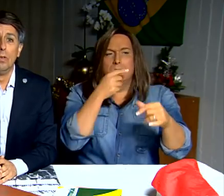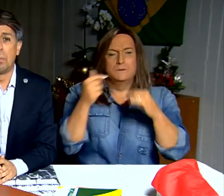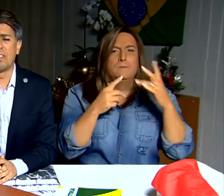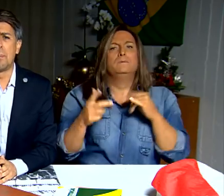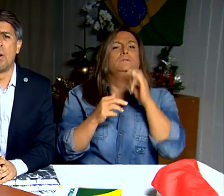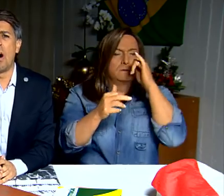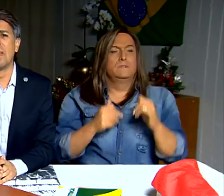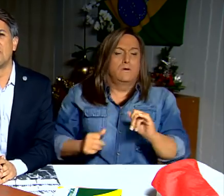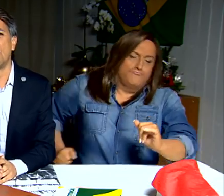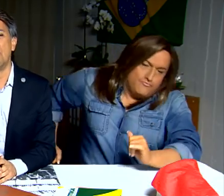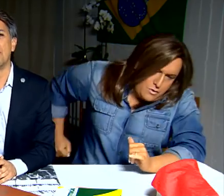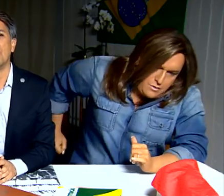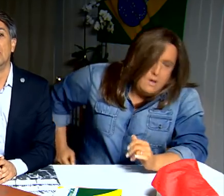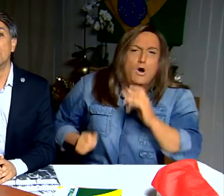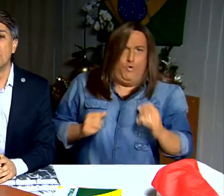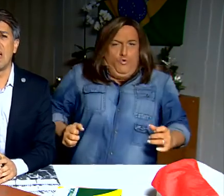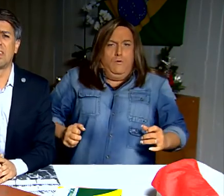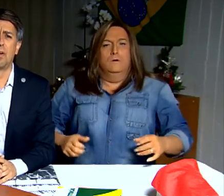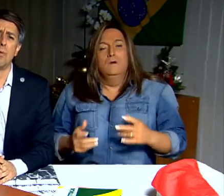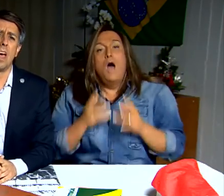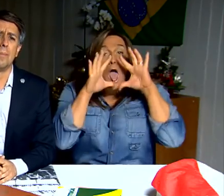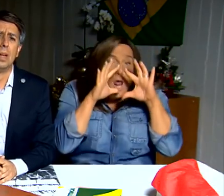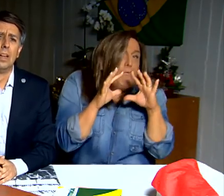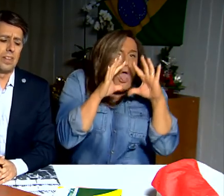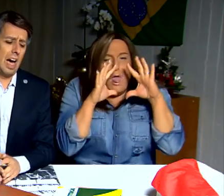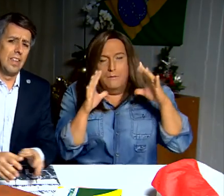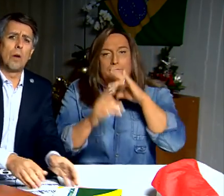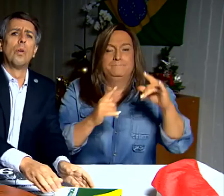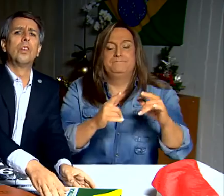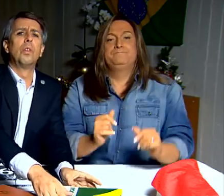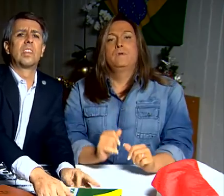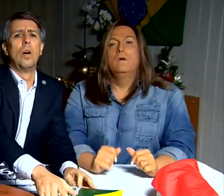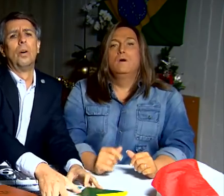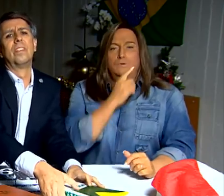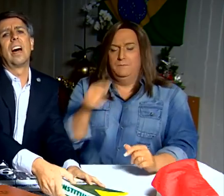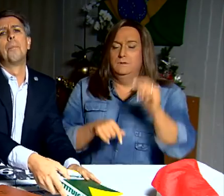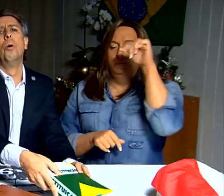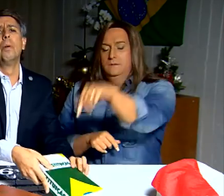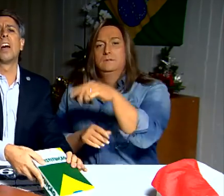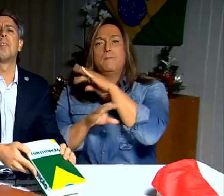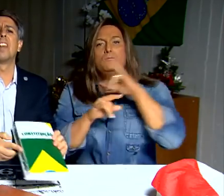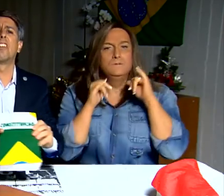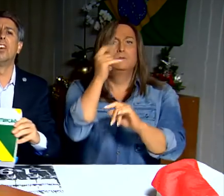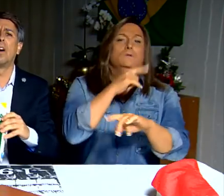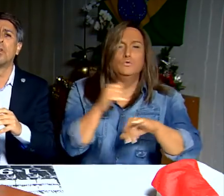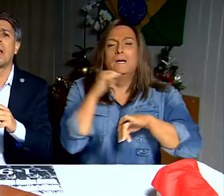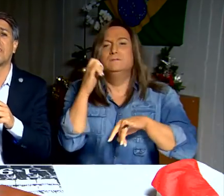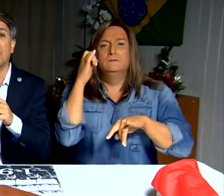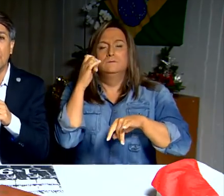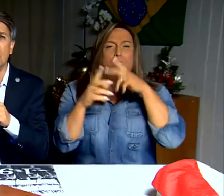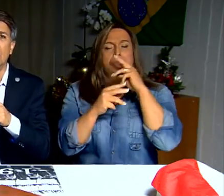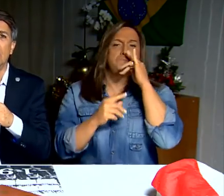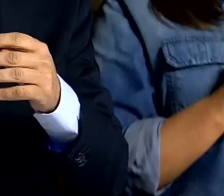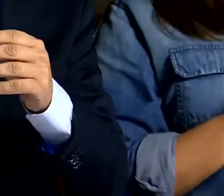Não pode é por homem se for homem, nem mulher se for mulher. Tá na Constituição da República Federativa do